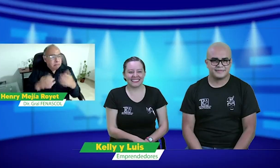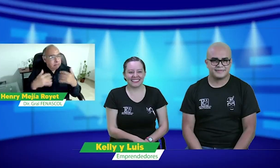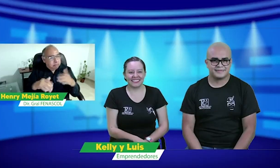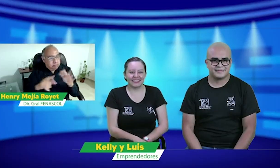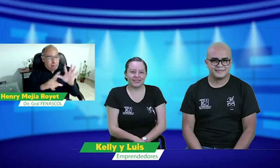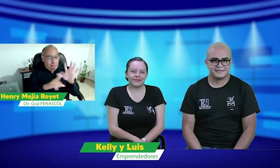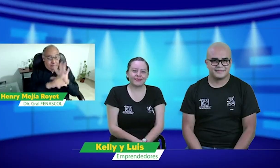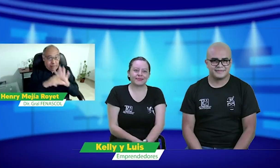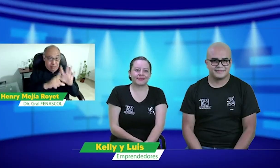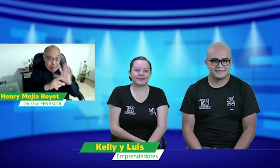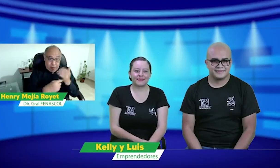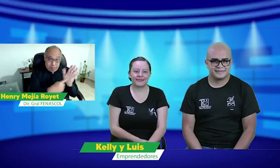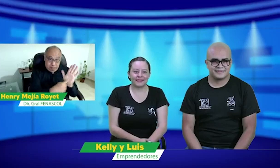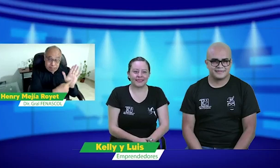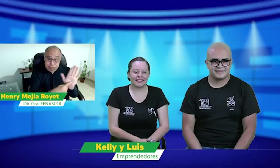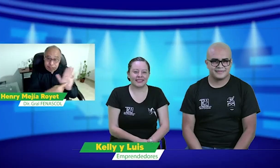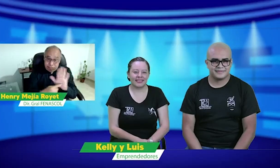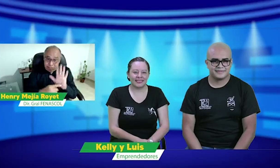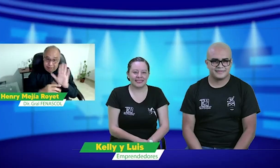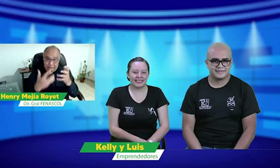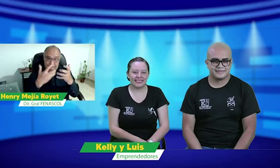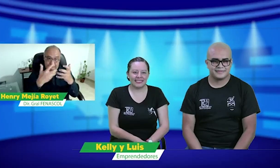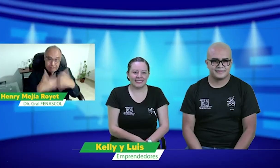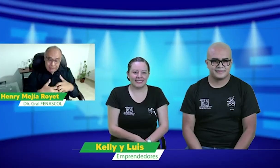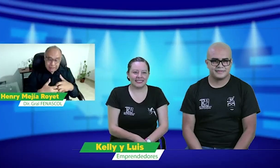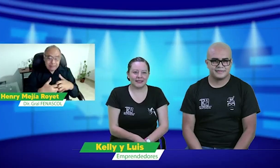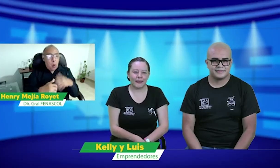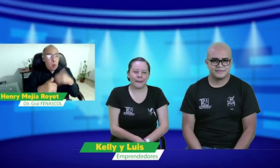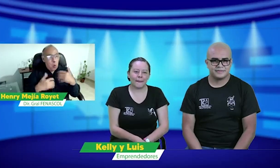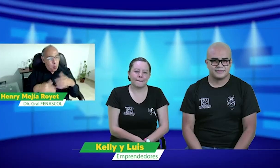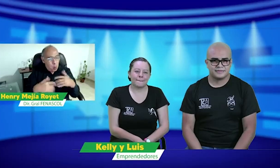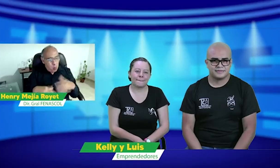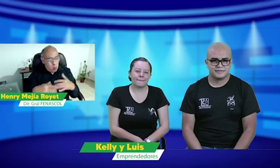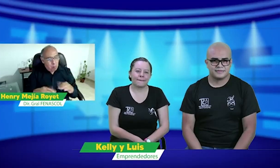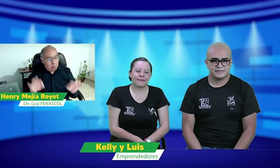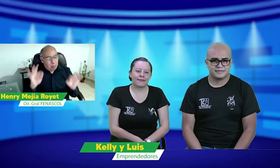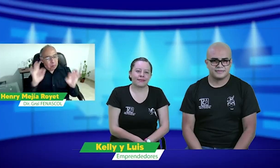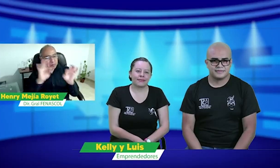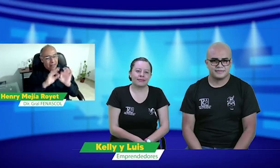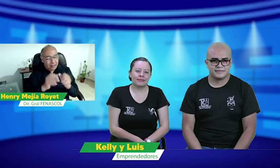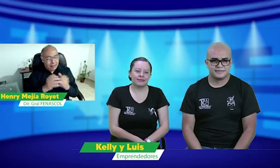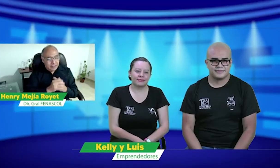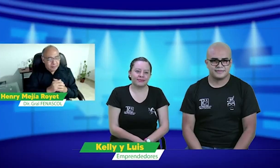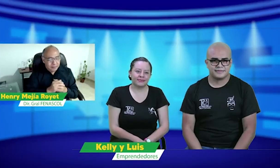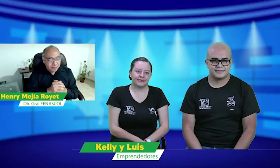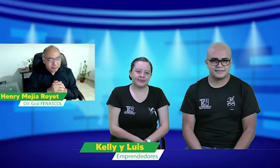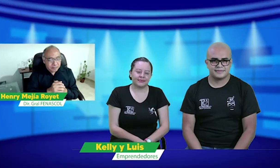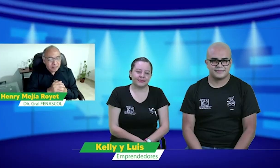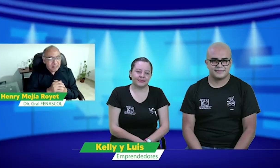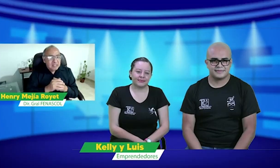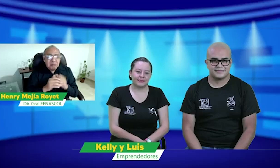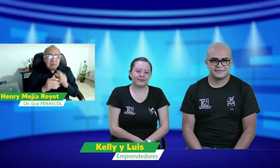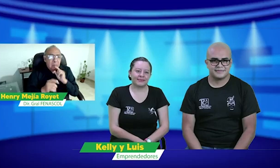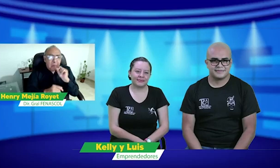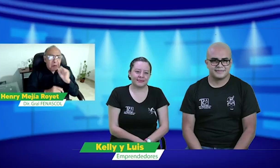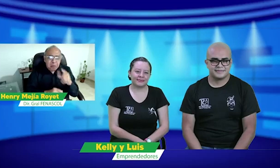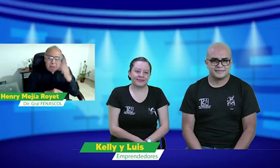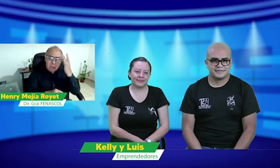Bueno, en el video que vimos previamente conocimos un poco de su empresa. Y